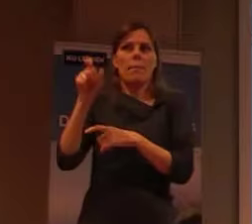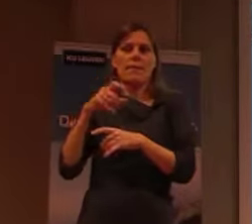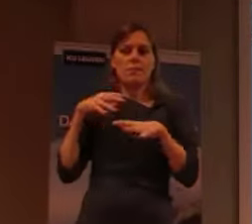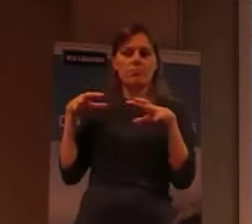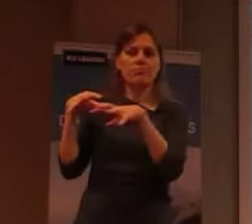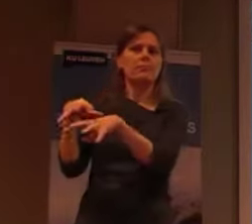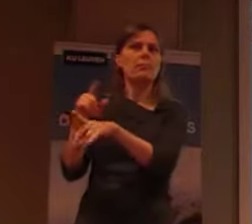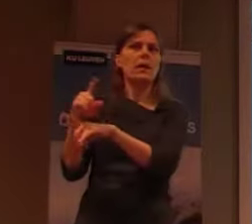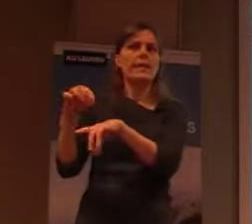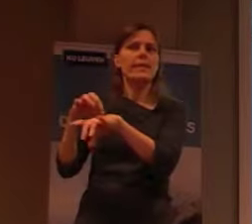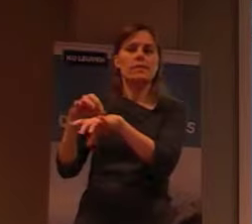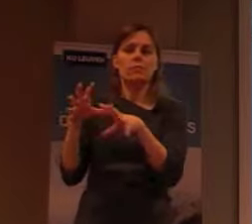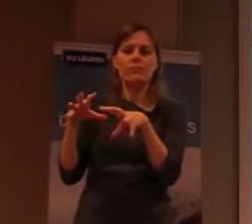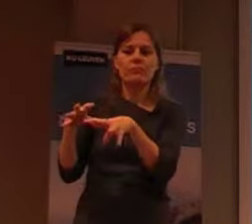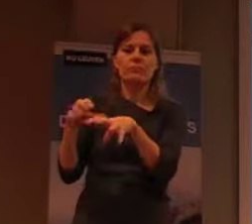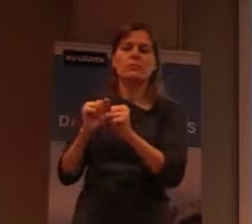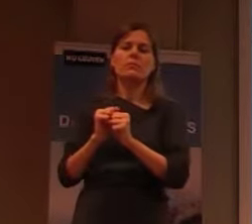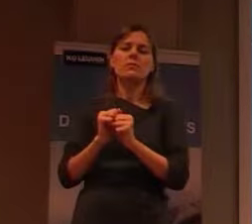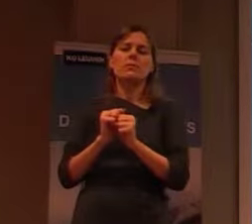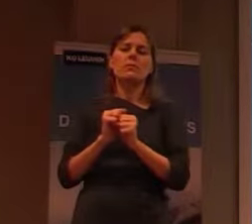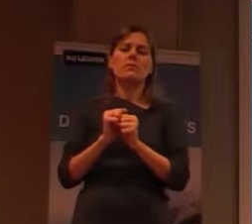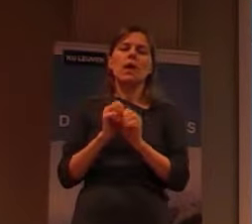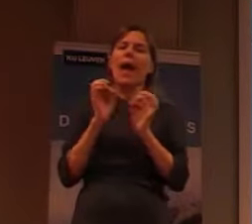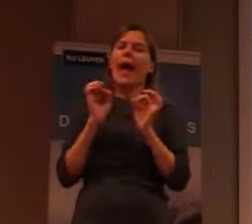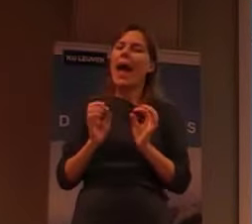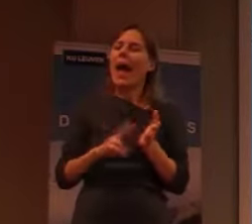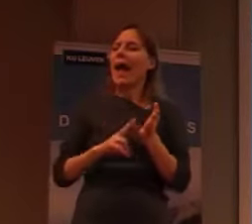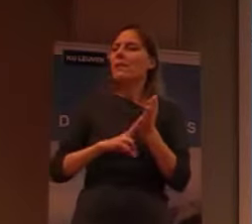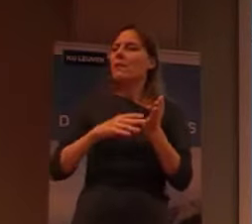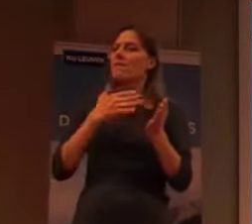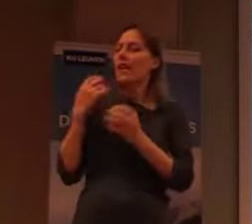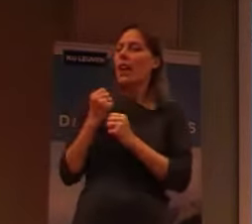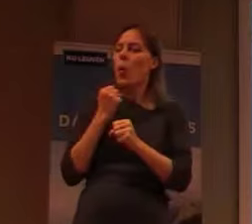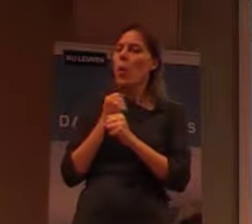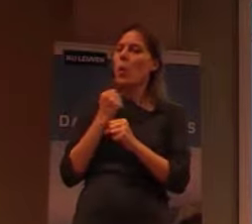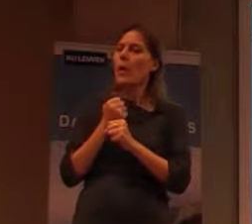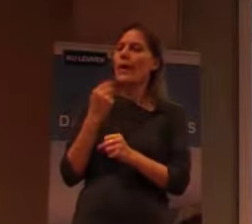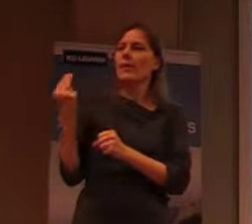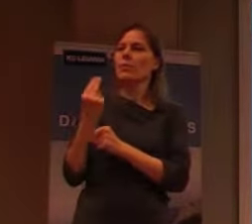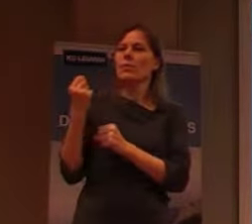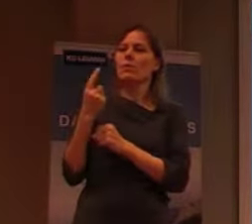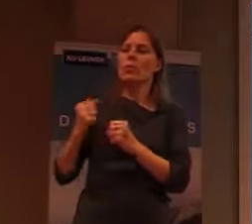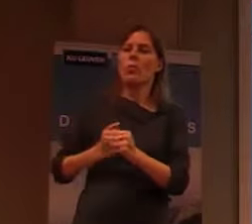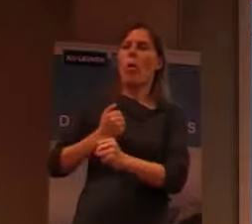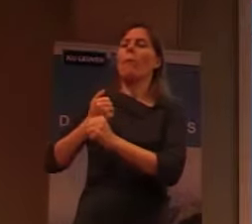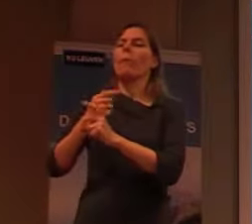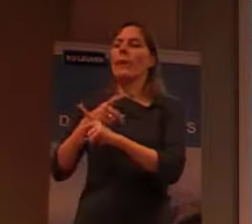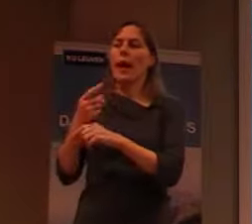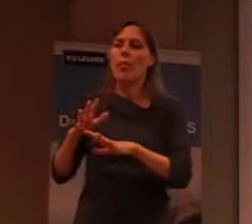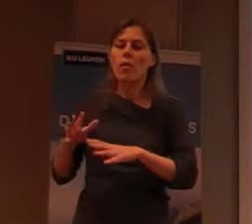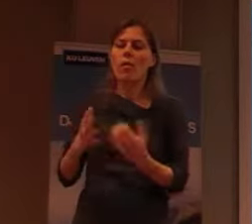beslist. Dan vraagt dat toch wel zeer veel werk. Zeer veel inspanning. Je denkt eigenlijk, verplicht mensen